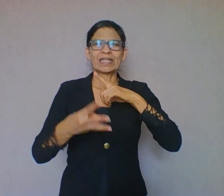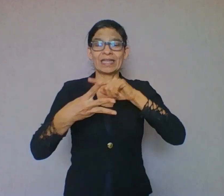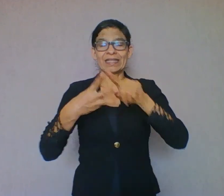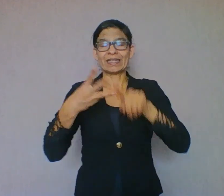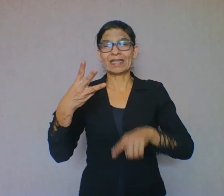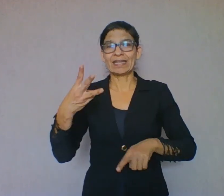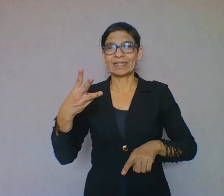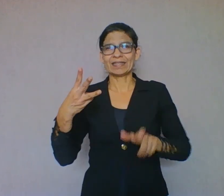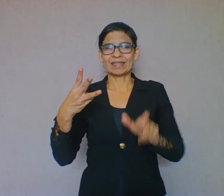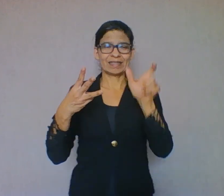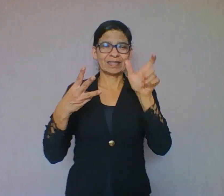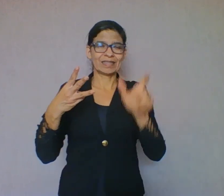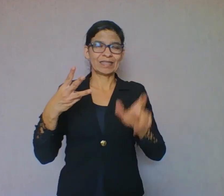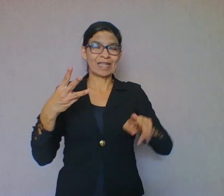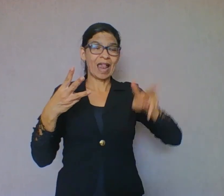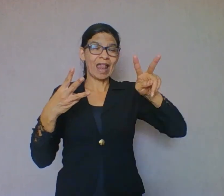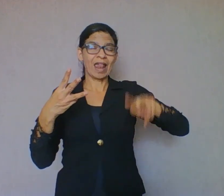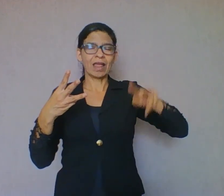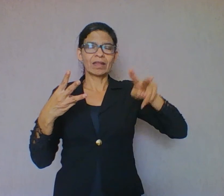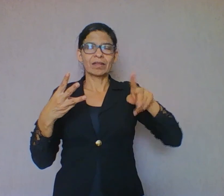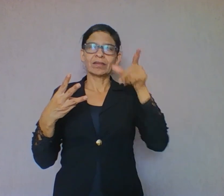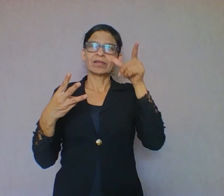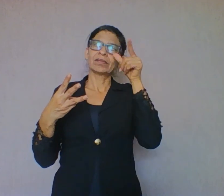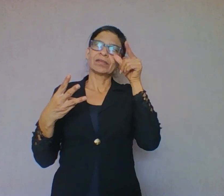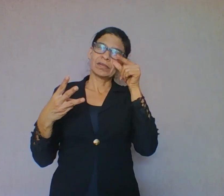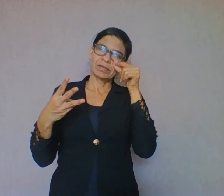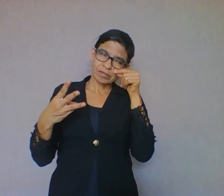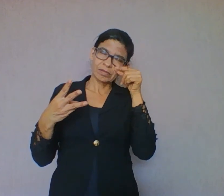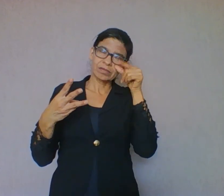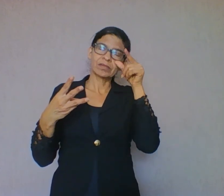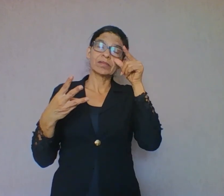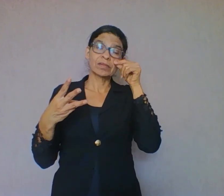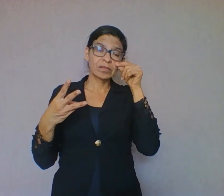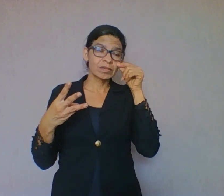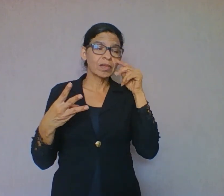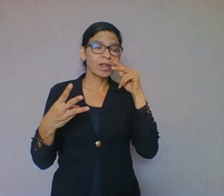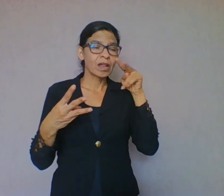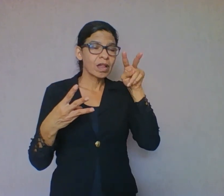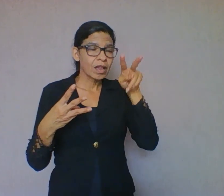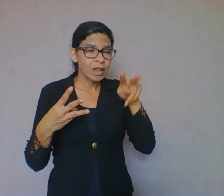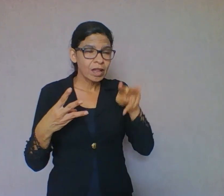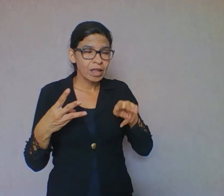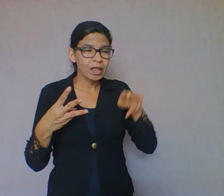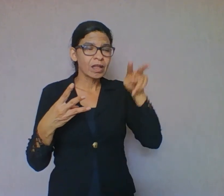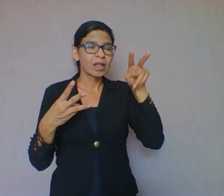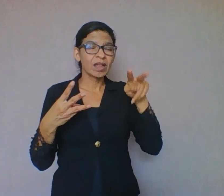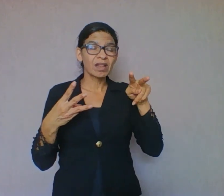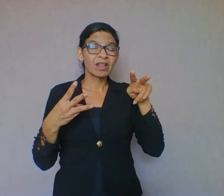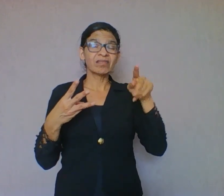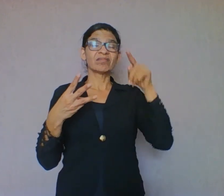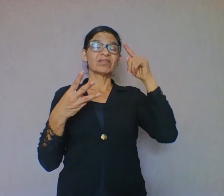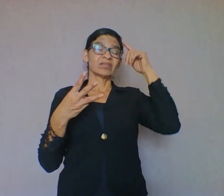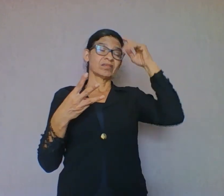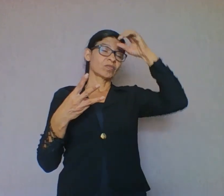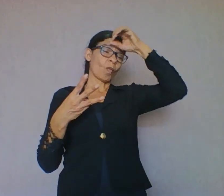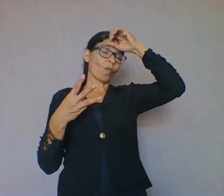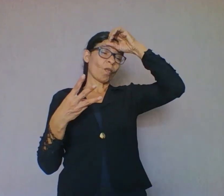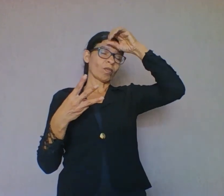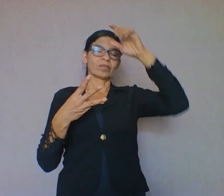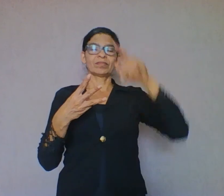dorminhoco. Ele lê, mas não interpreta o que leu. O segundo é